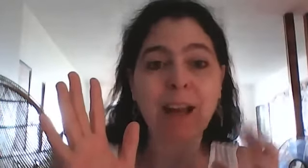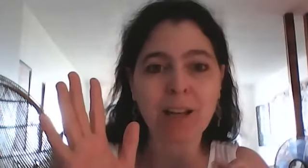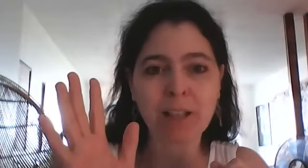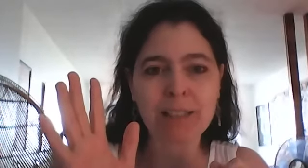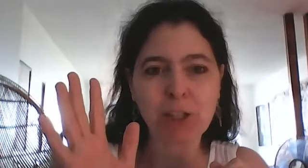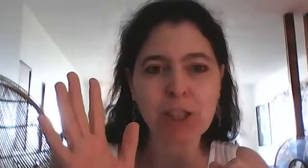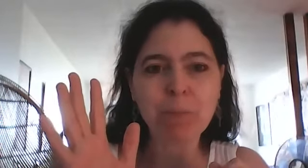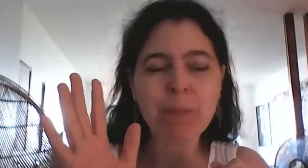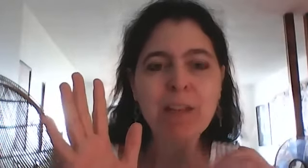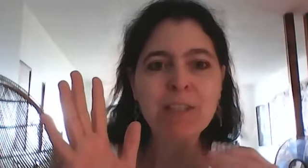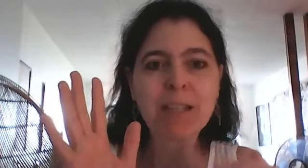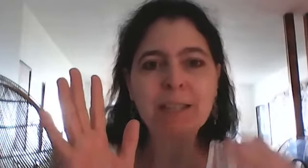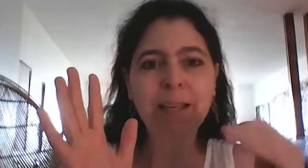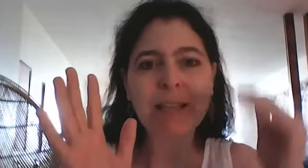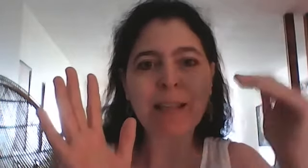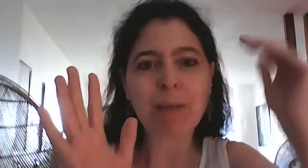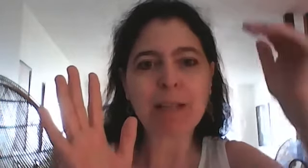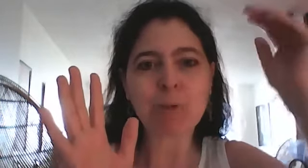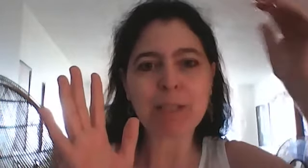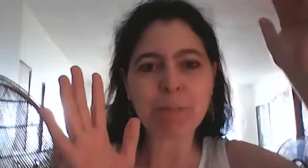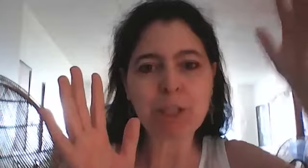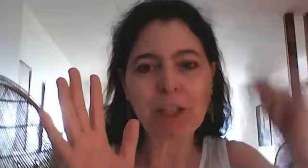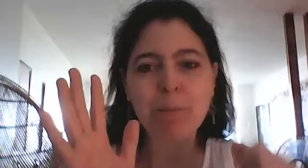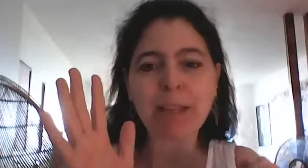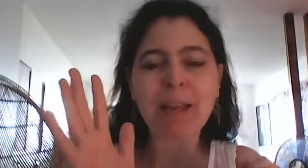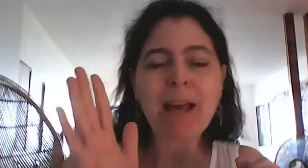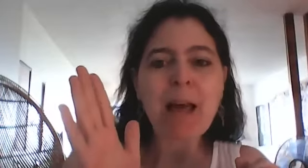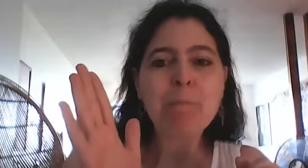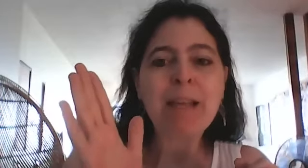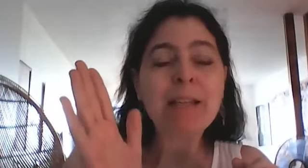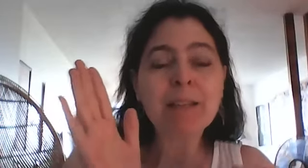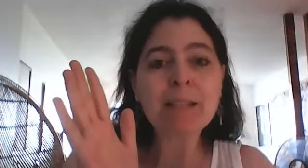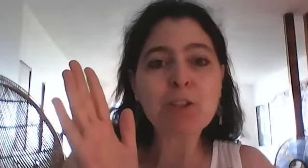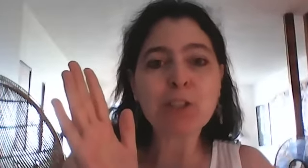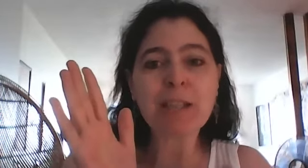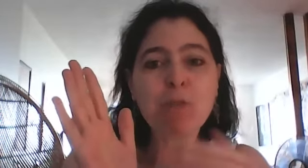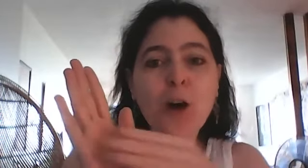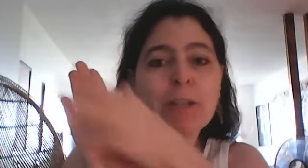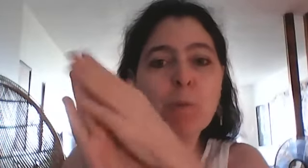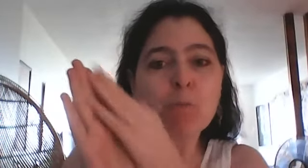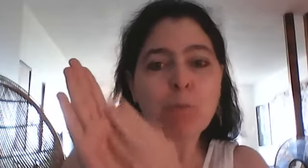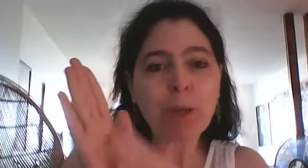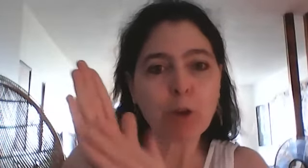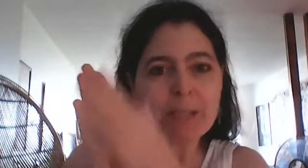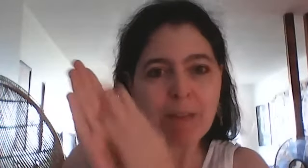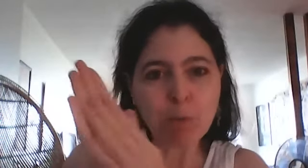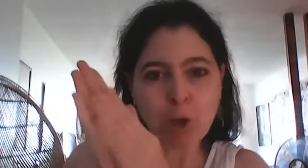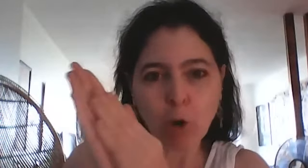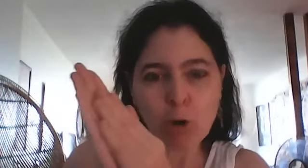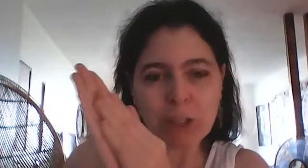grands corps d'énergie physique éthérique astral mentale causale psychique apnique mais l'idée c'est juste de savoir qu'on est comme une poupée russe avec plusieurs couches